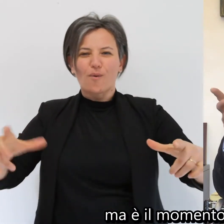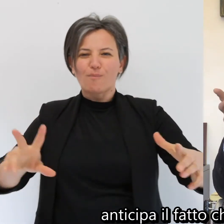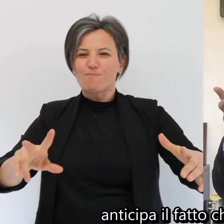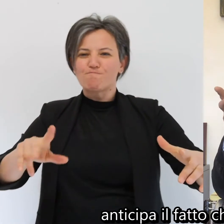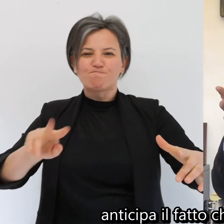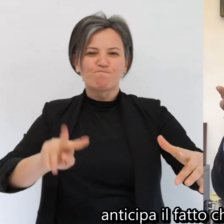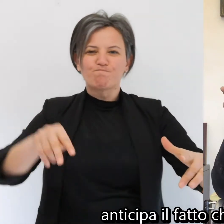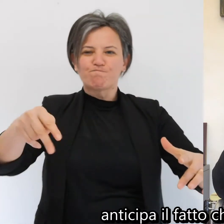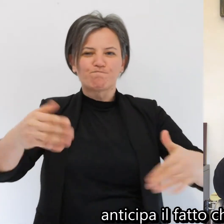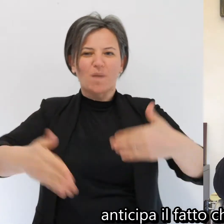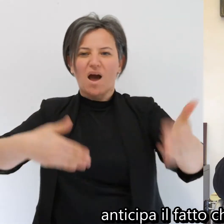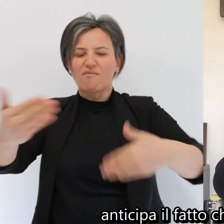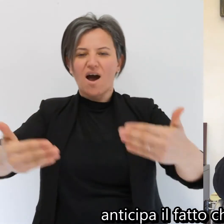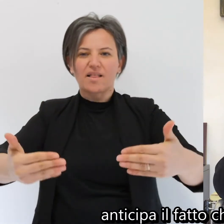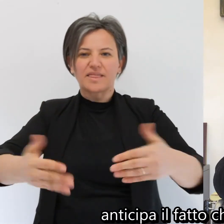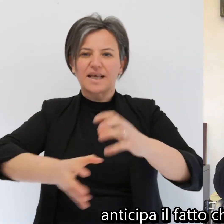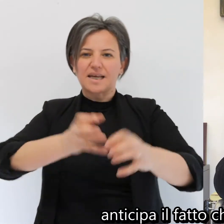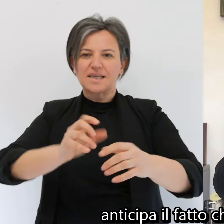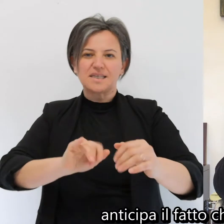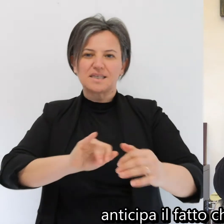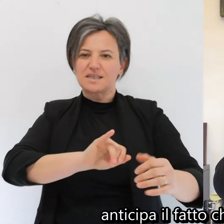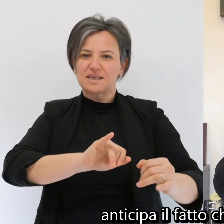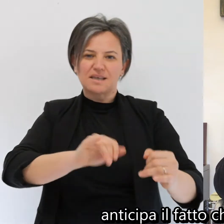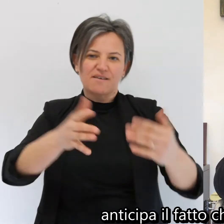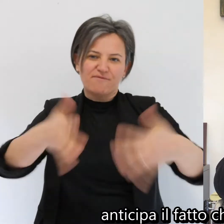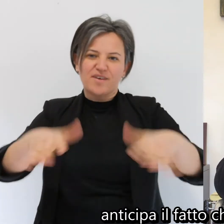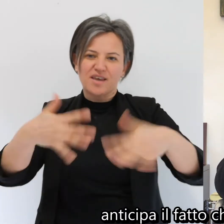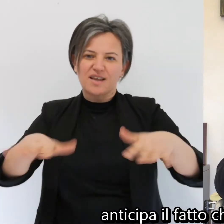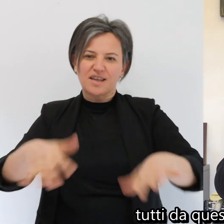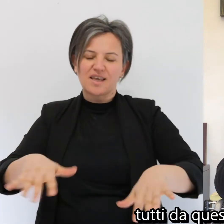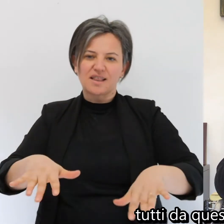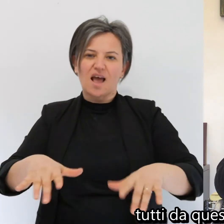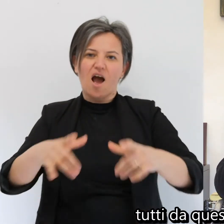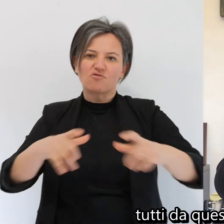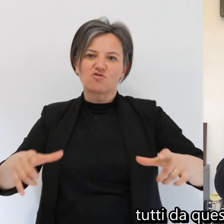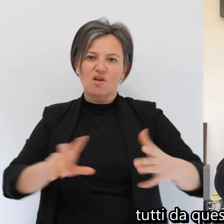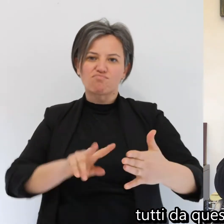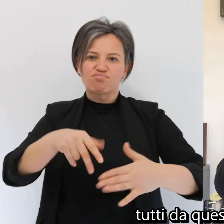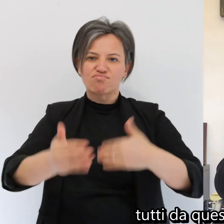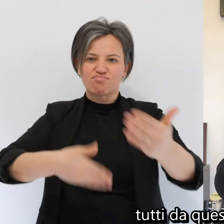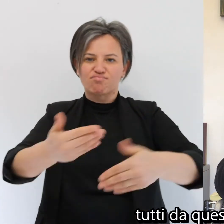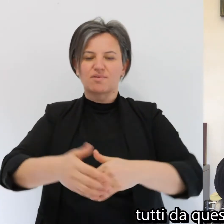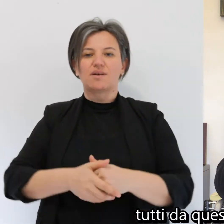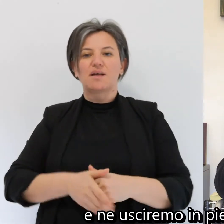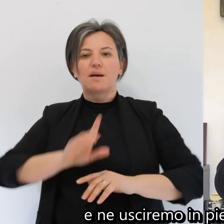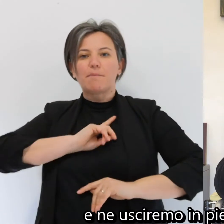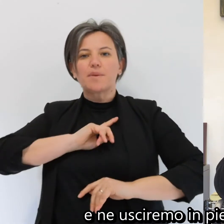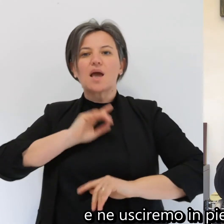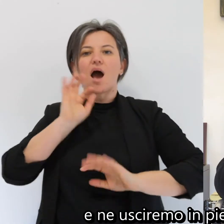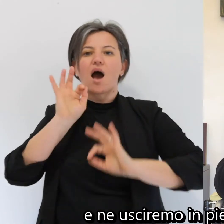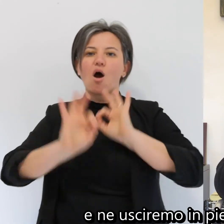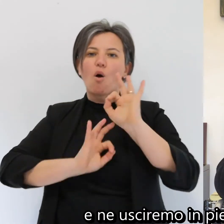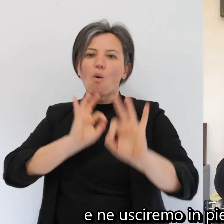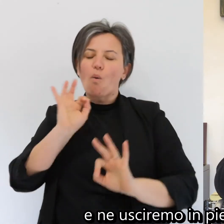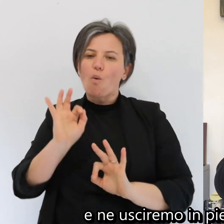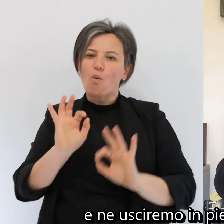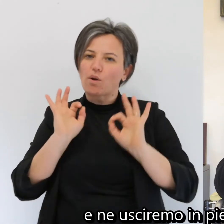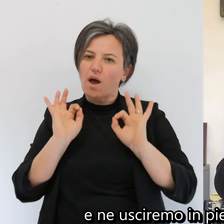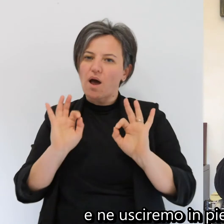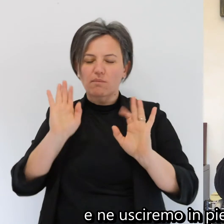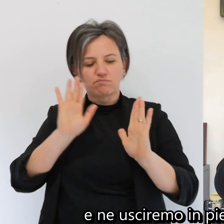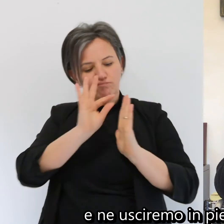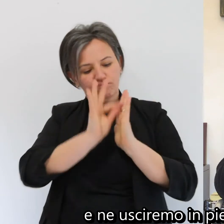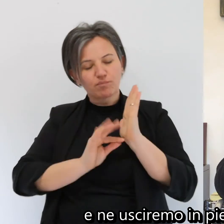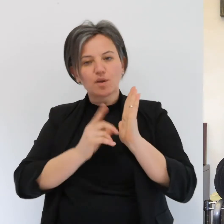anticipa il fatto che usciremo tutti da questa crisi e ne usciremo in